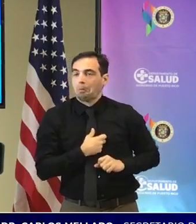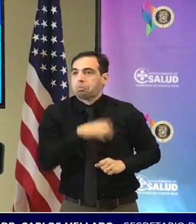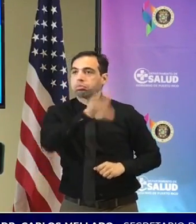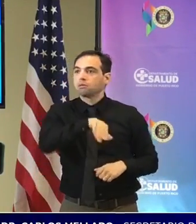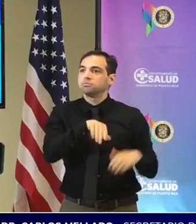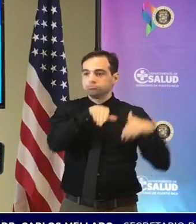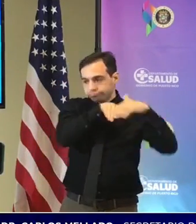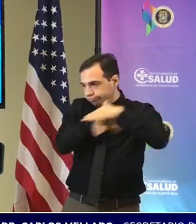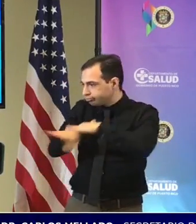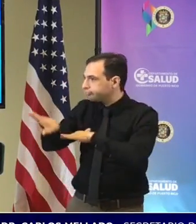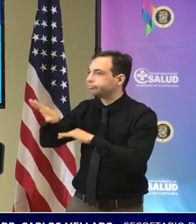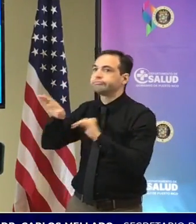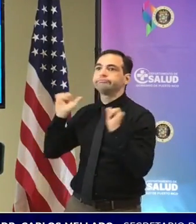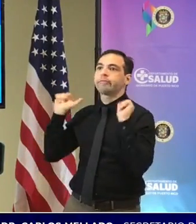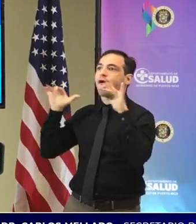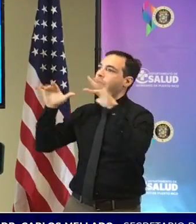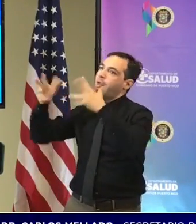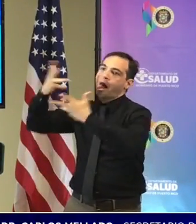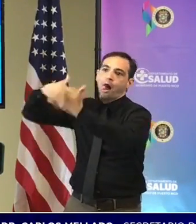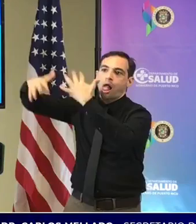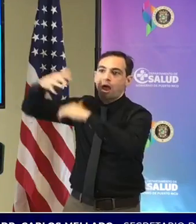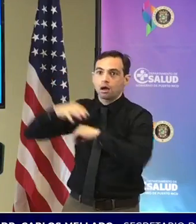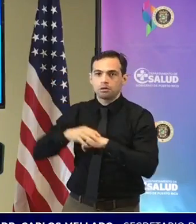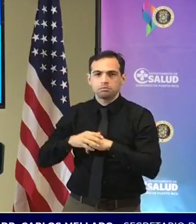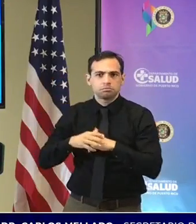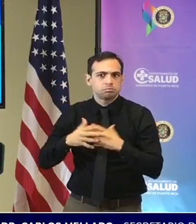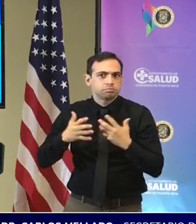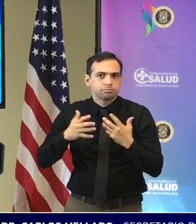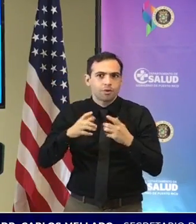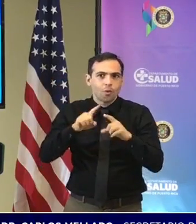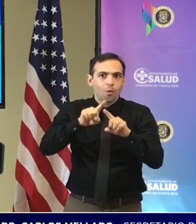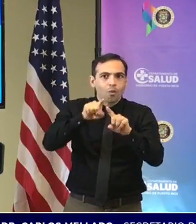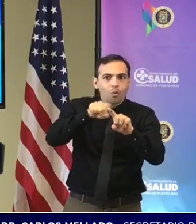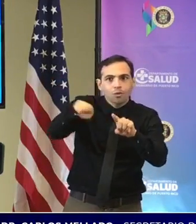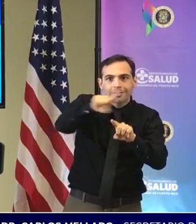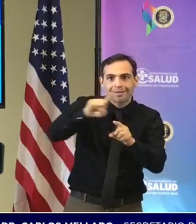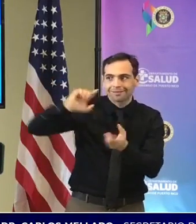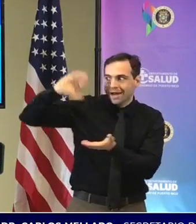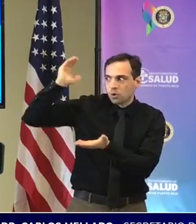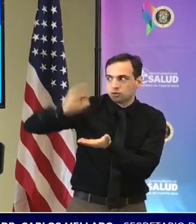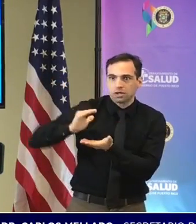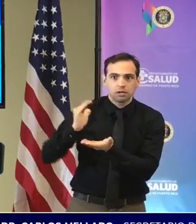atajar a que surjan nuevos contagios precisamente por esta situación